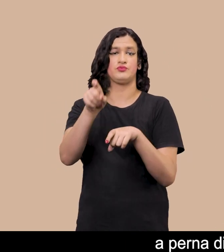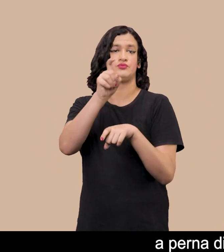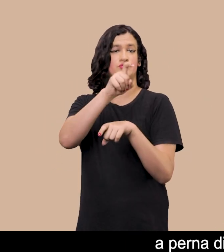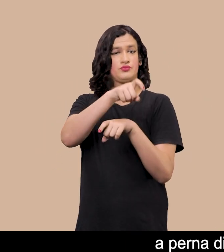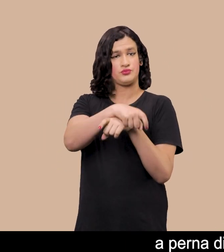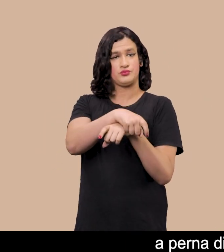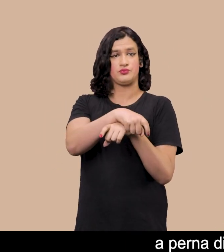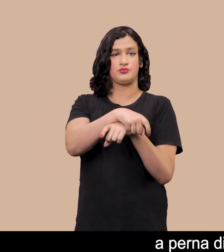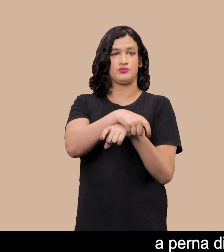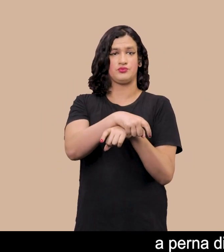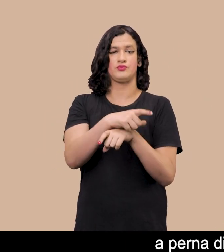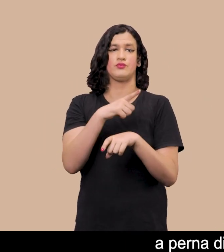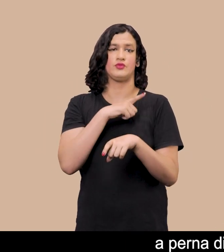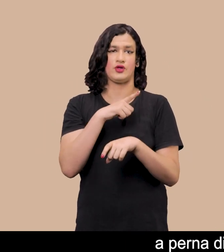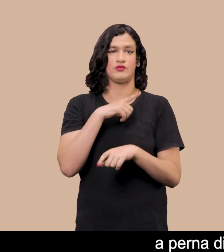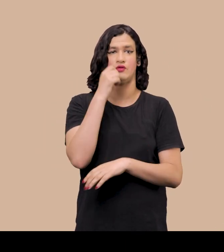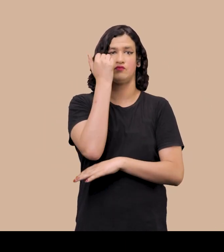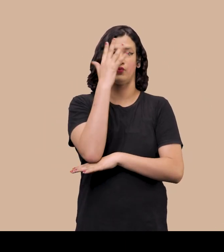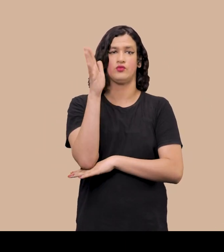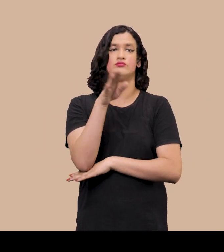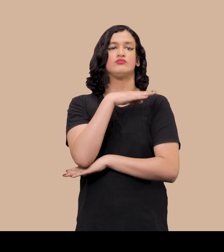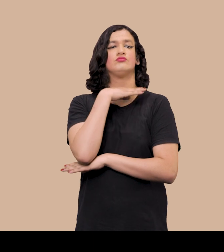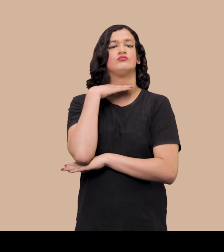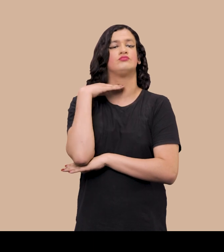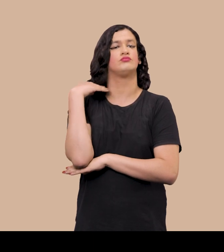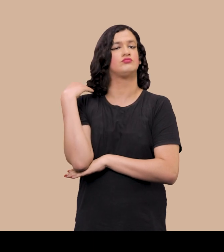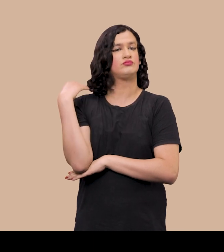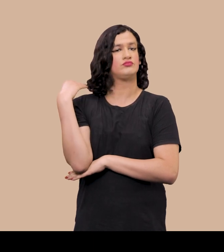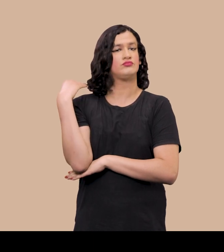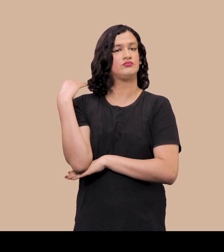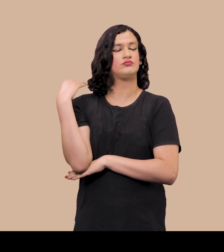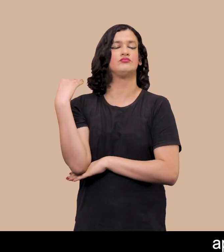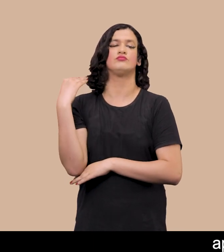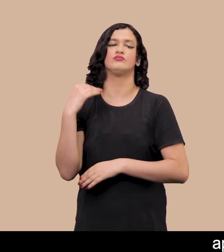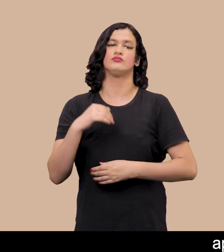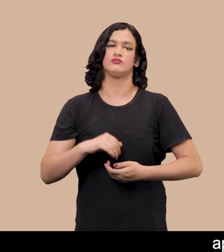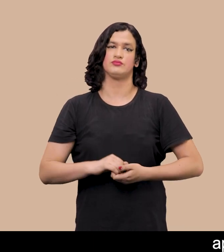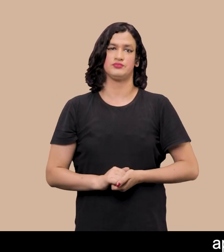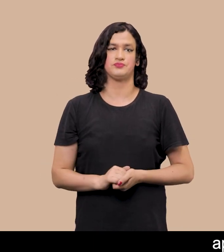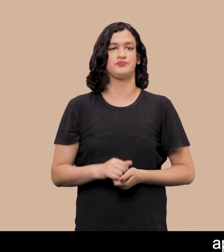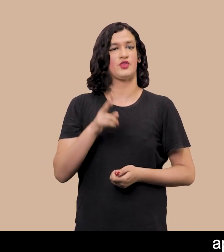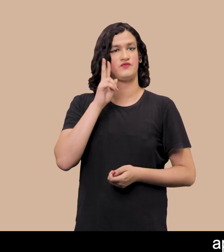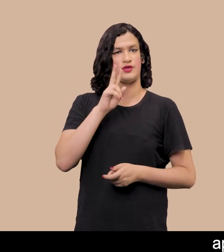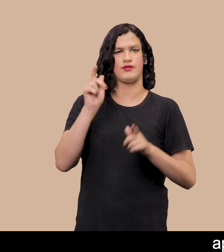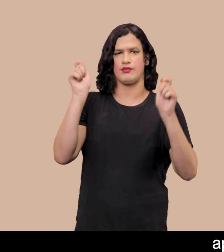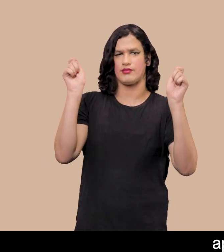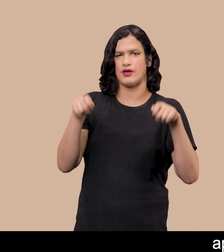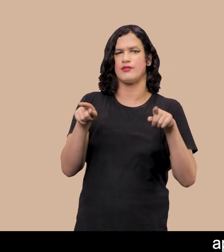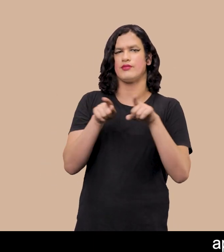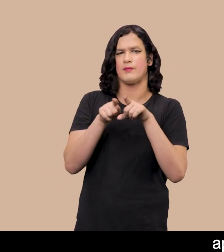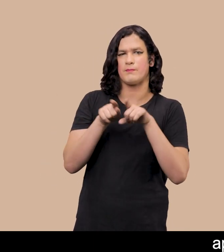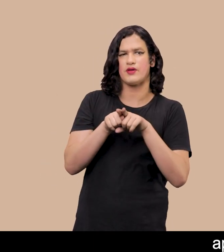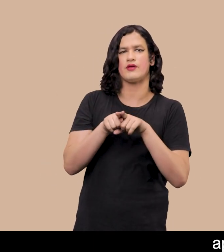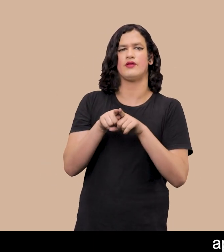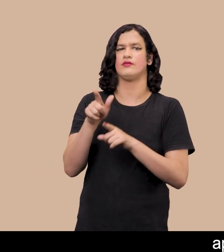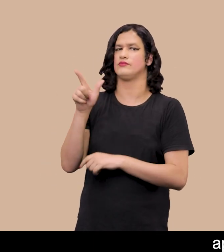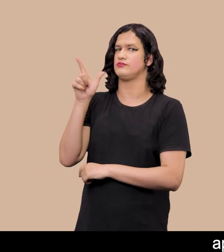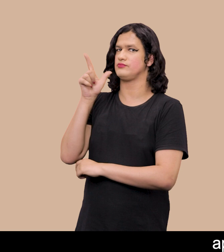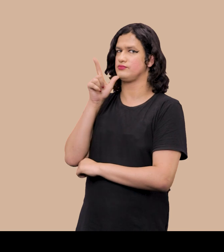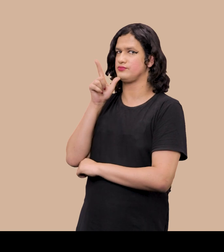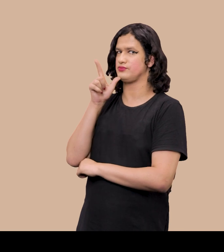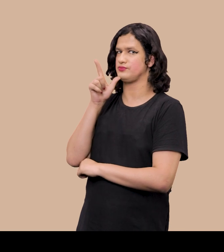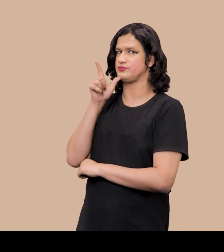para a frente Em cima da natureza morta e a esquerda dobrada para fora Aparecendo também parte da barriga e os